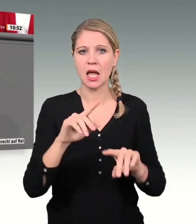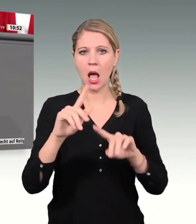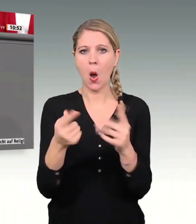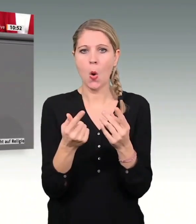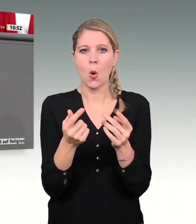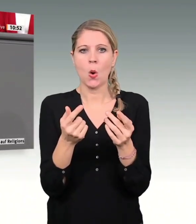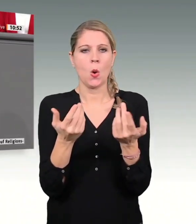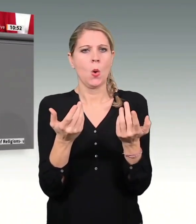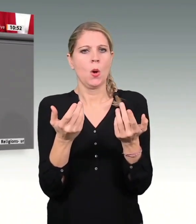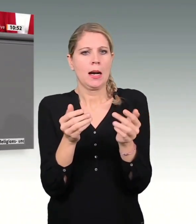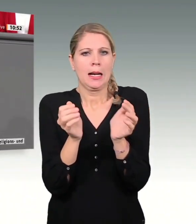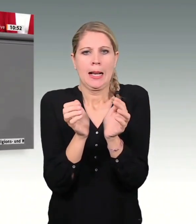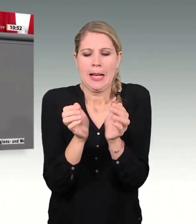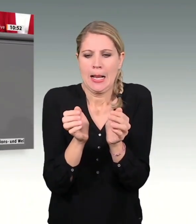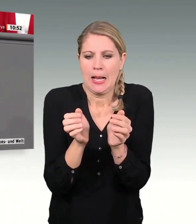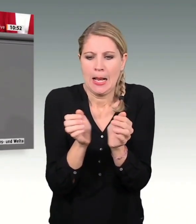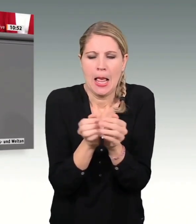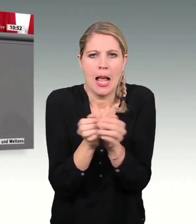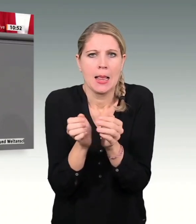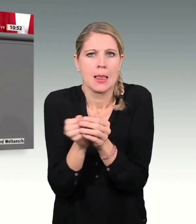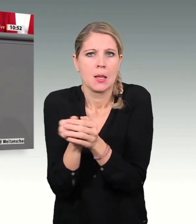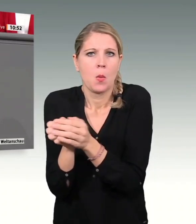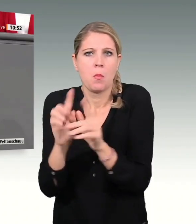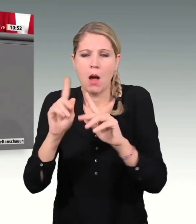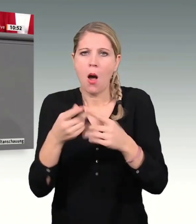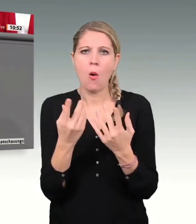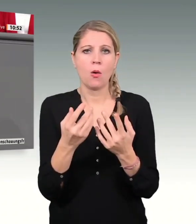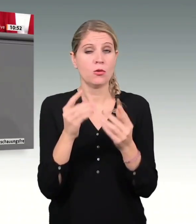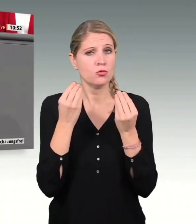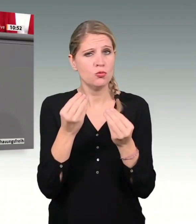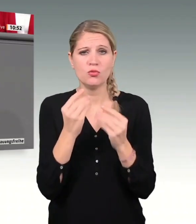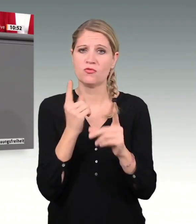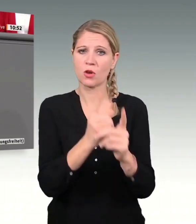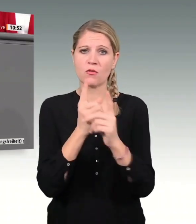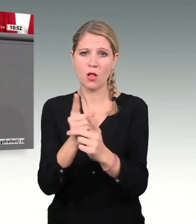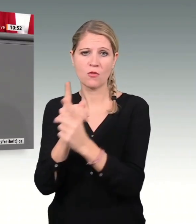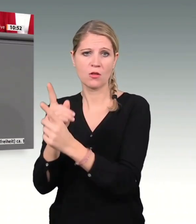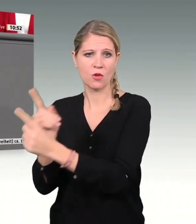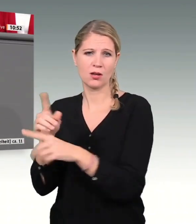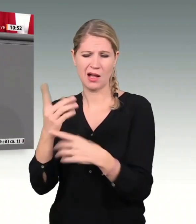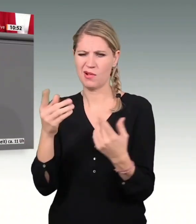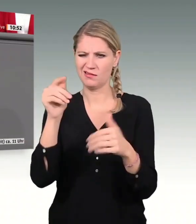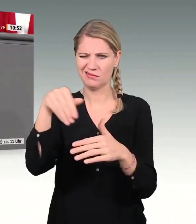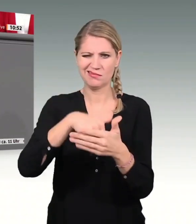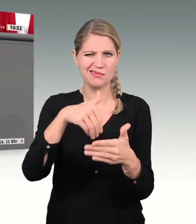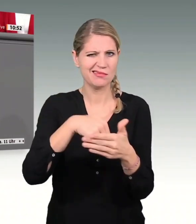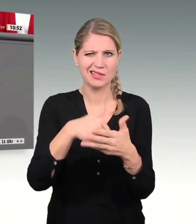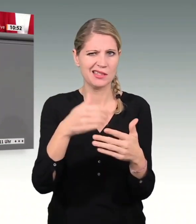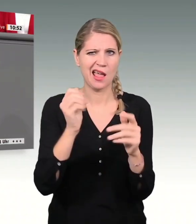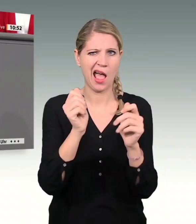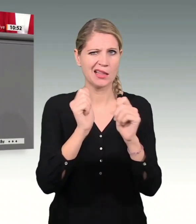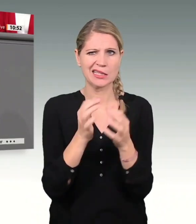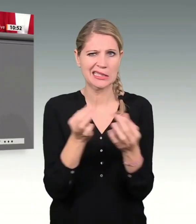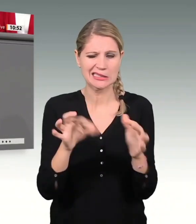ich in Ihrem Antrag nichts gefunden. Eine glaubwürdige Menschenrechtspolitik fängt aber zu Hause an.